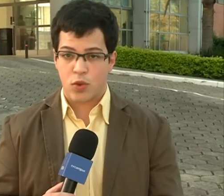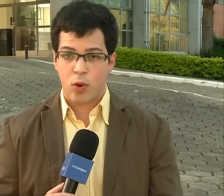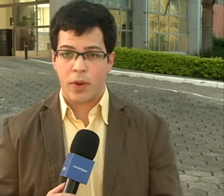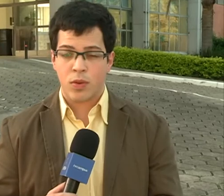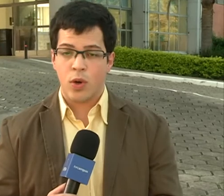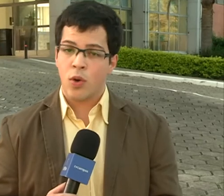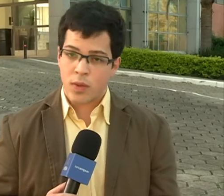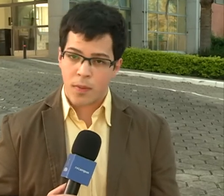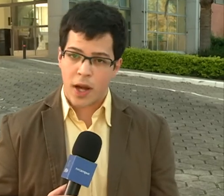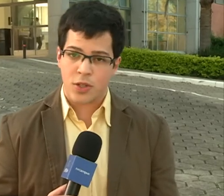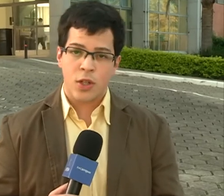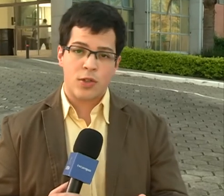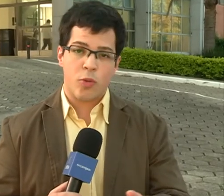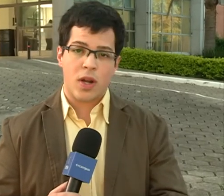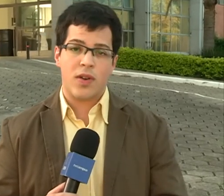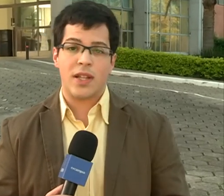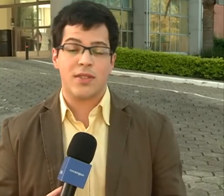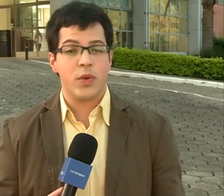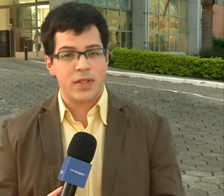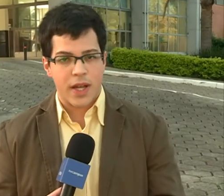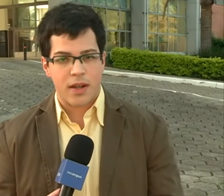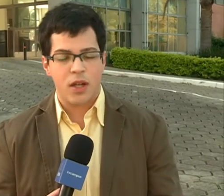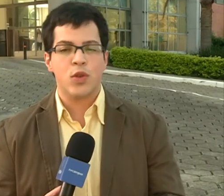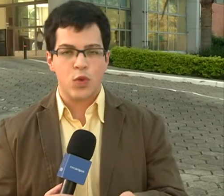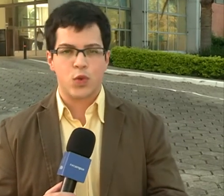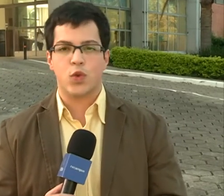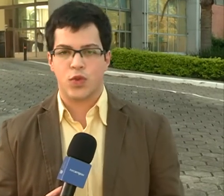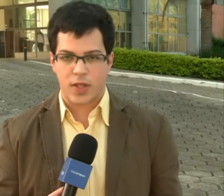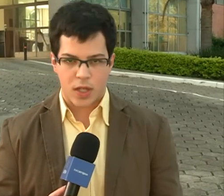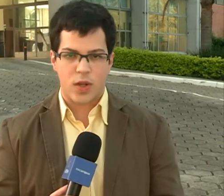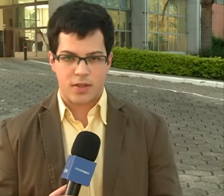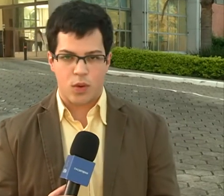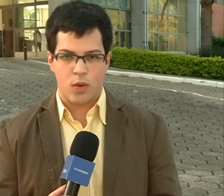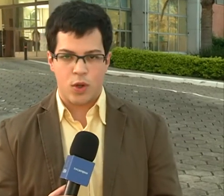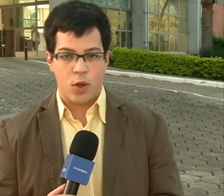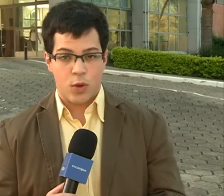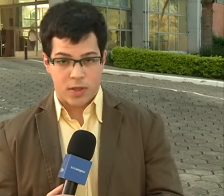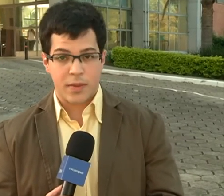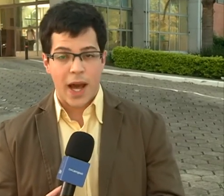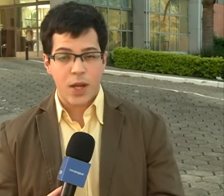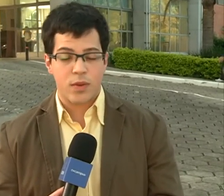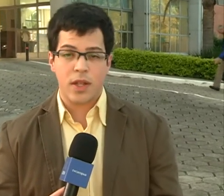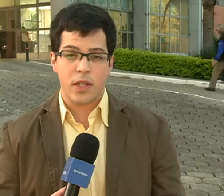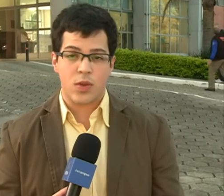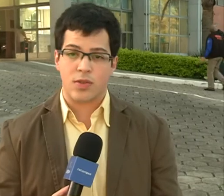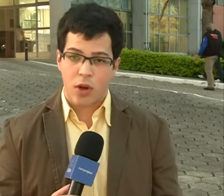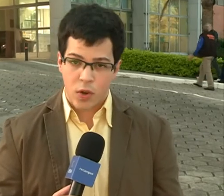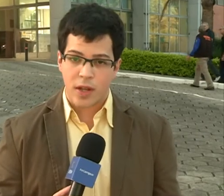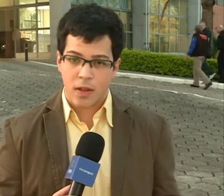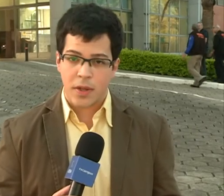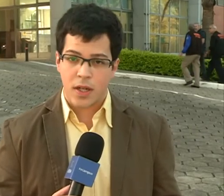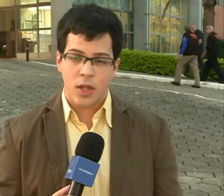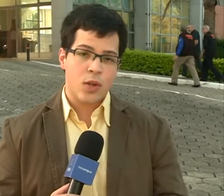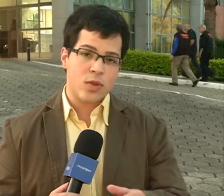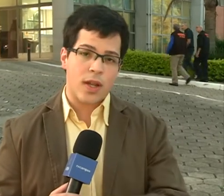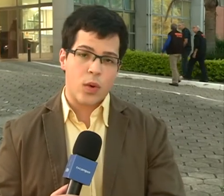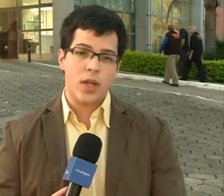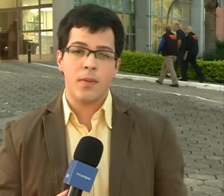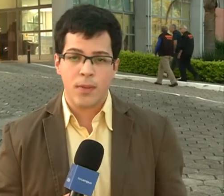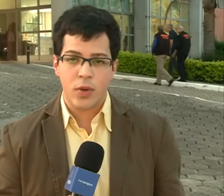momento, um debate sobre a avaliação externa dos cursos de graduação. O seminário tem início às 9 horas da manhã no Salão Imembuí,